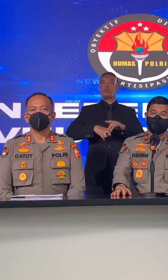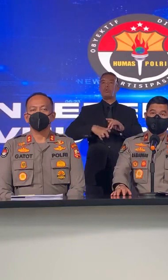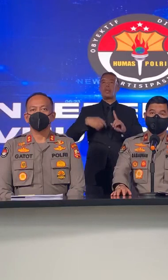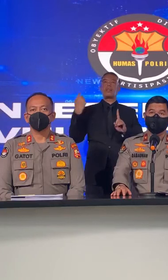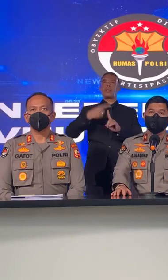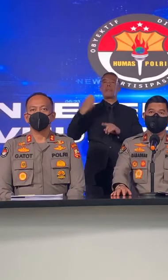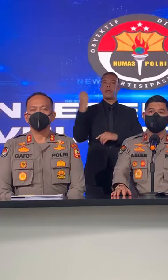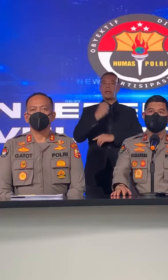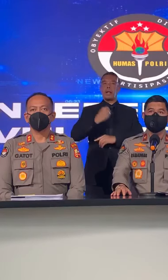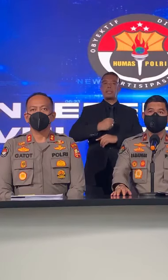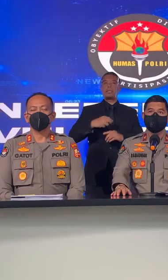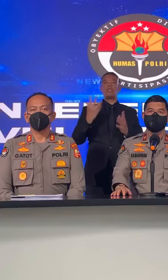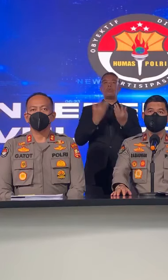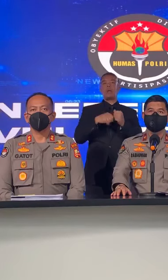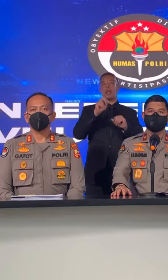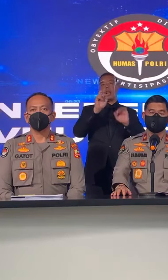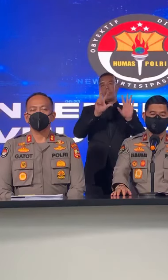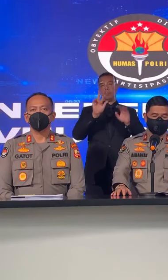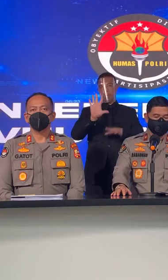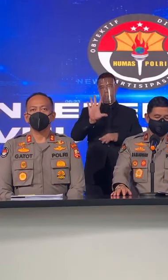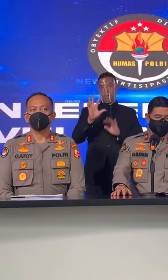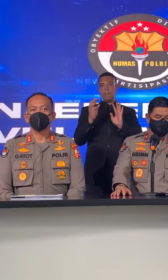85 kasus.